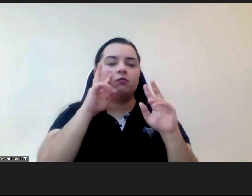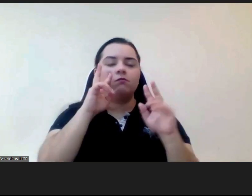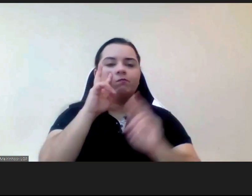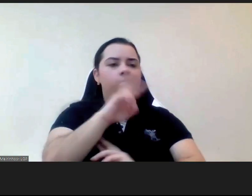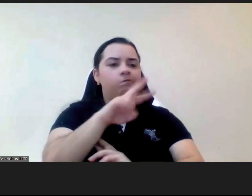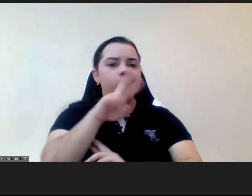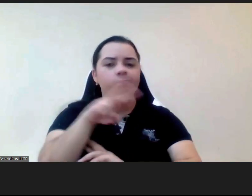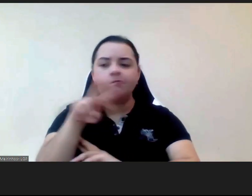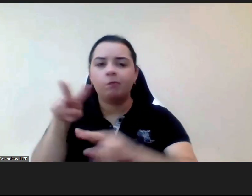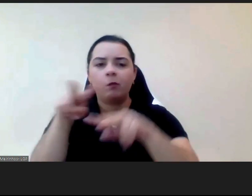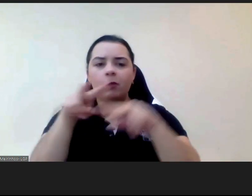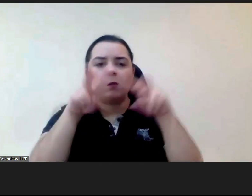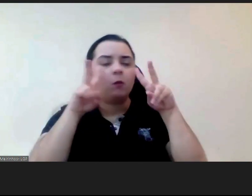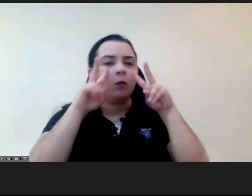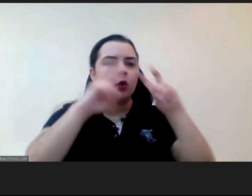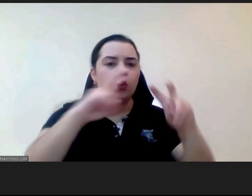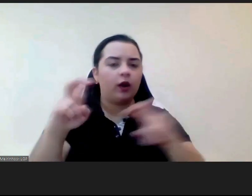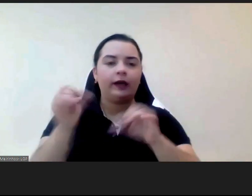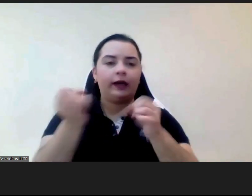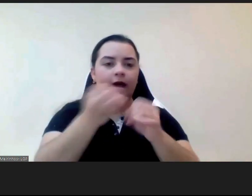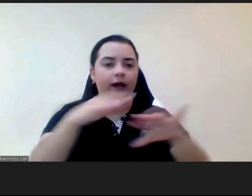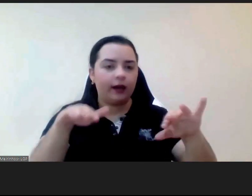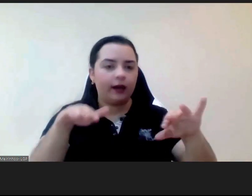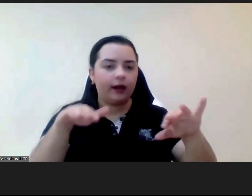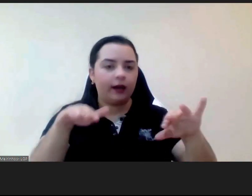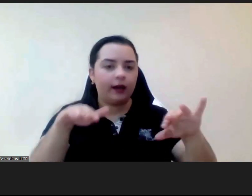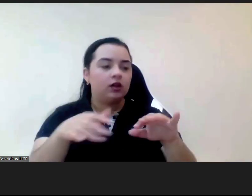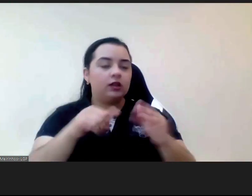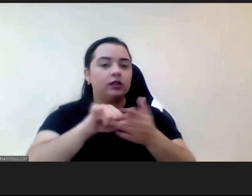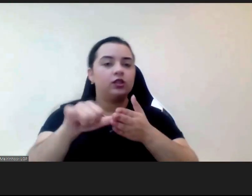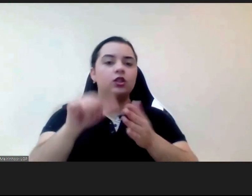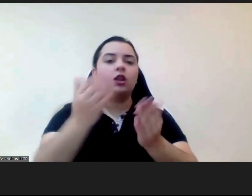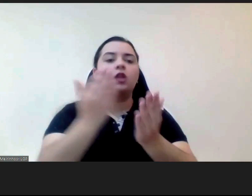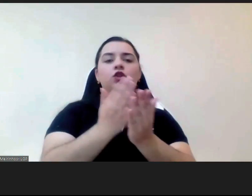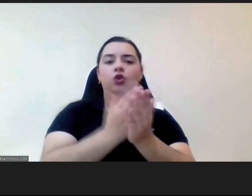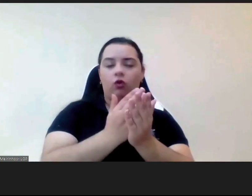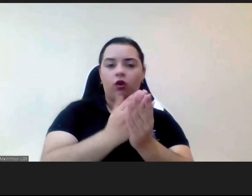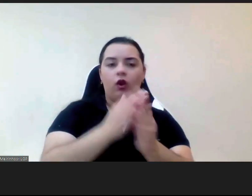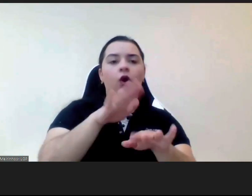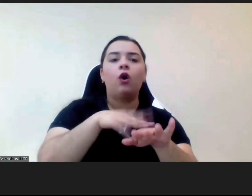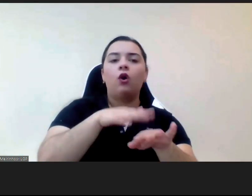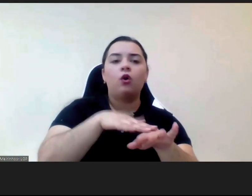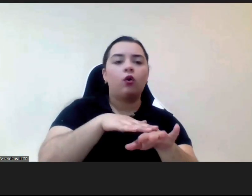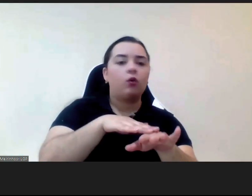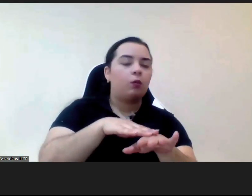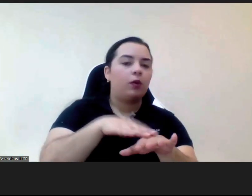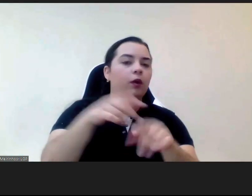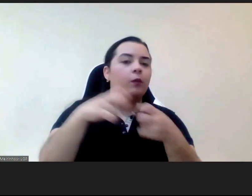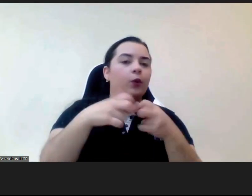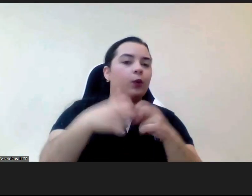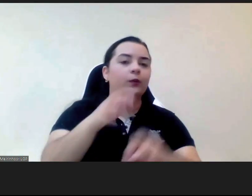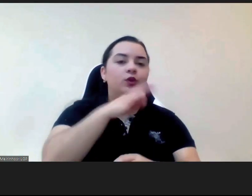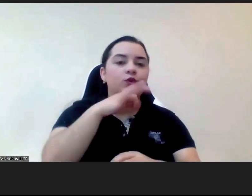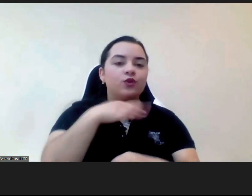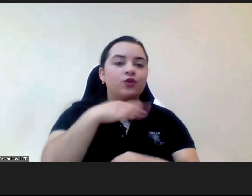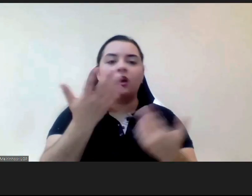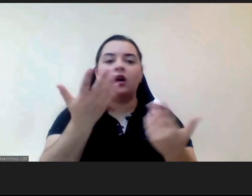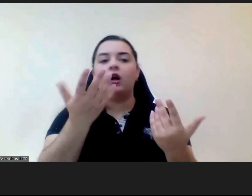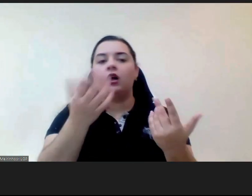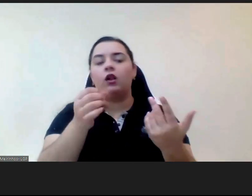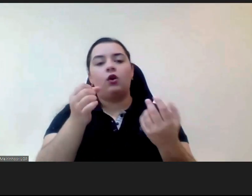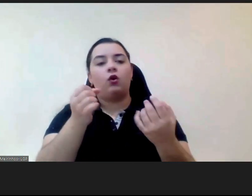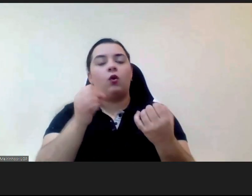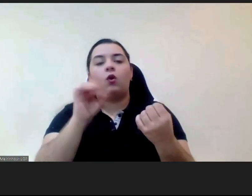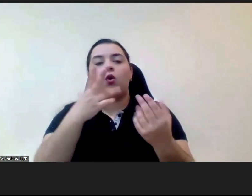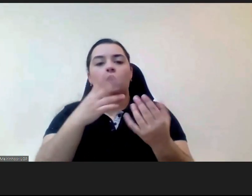há problemas a nível familiar há problemas sobretudo sobretudo a nível socioeconómico não é